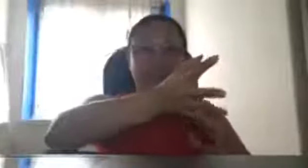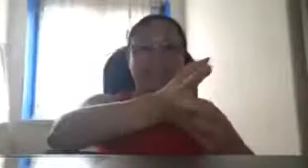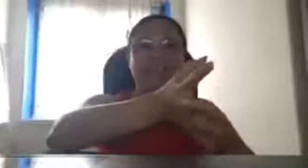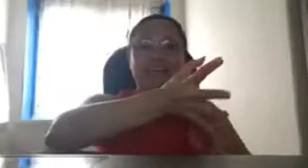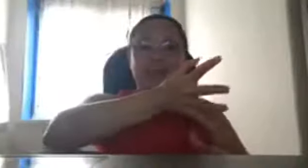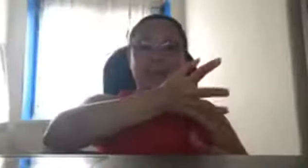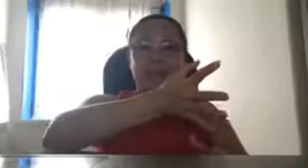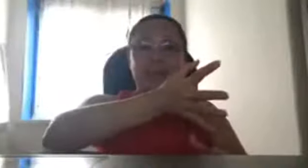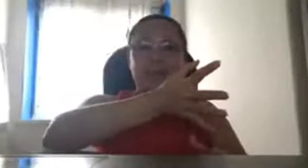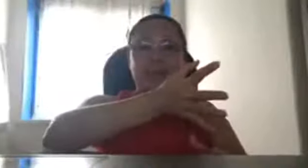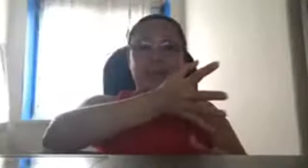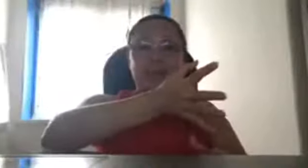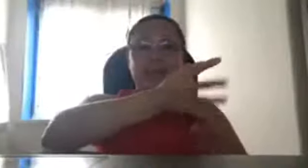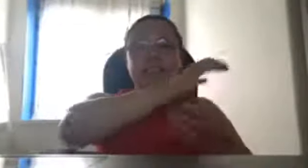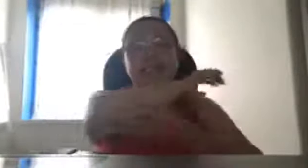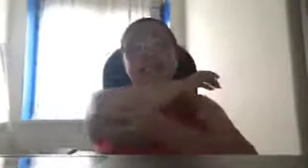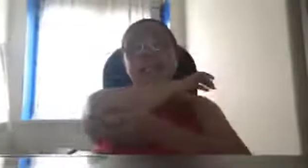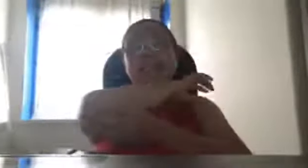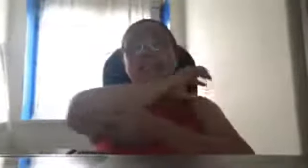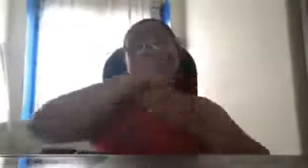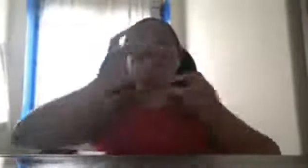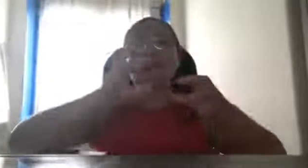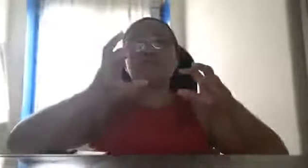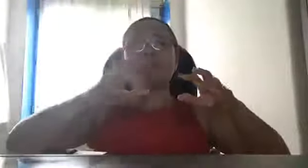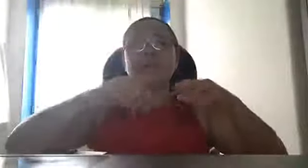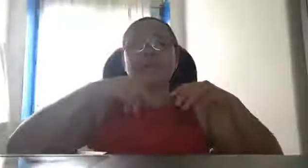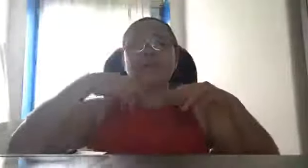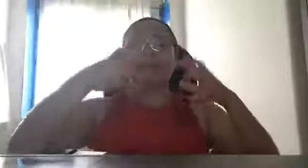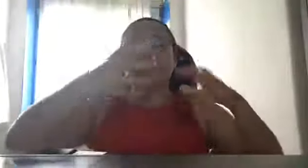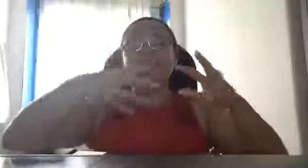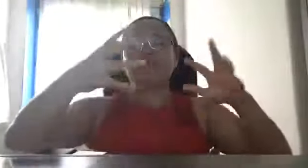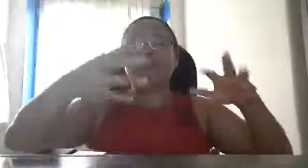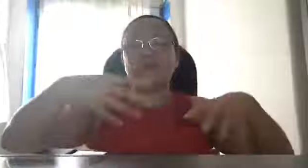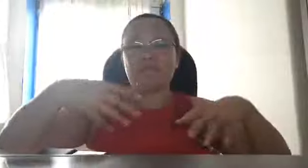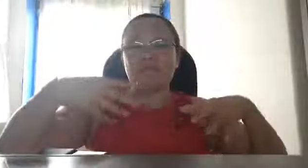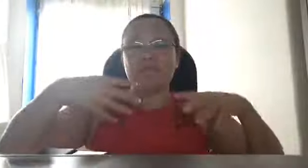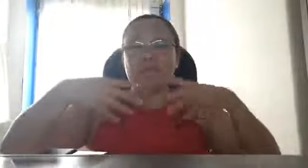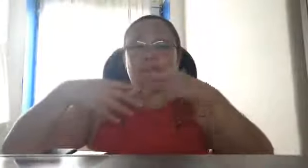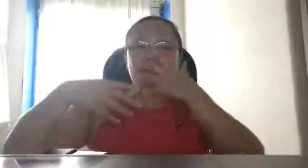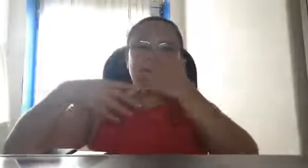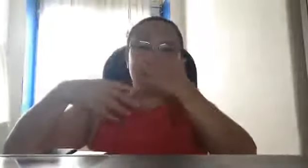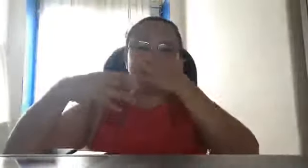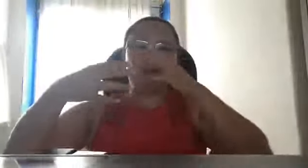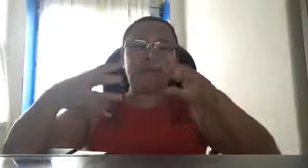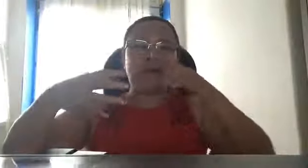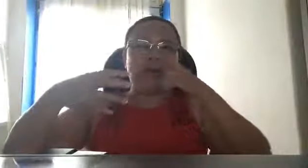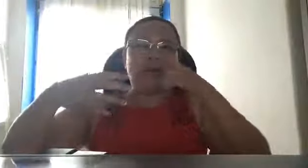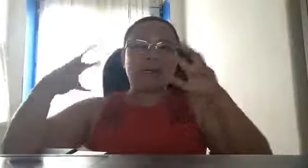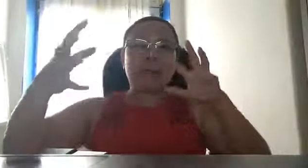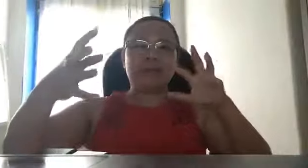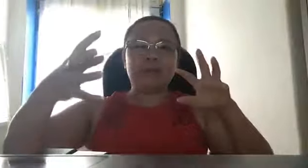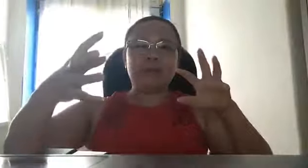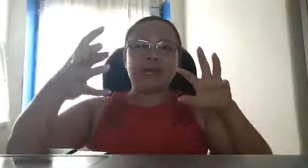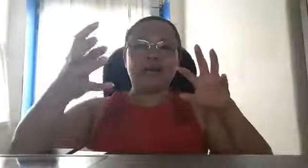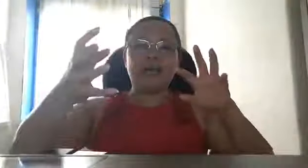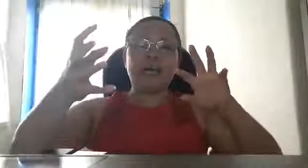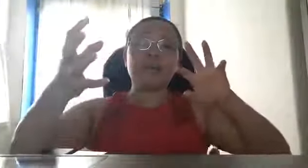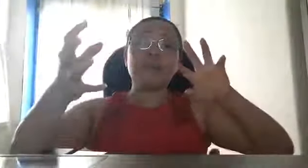trinatrap na yan na yung tinatawag ko sa yung sinasabi ko sa inyo dati na ngayon ang laro